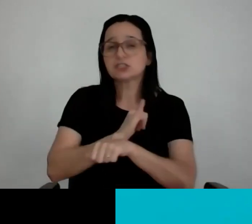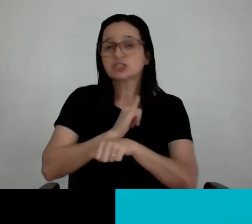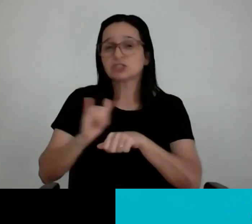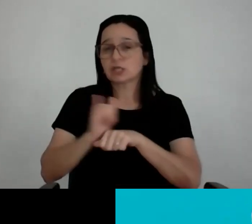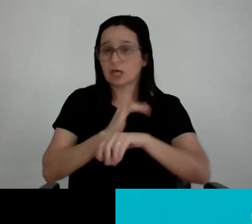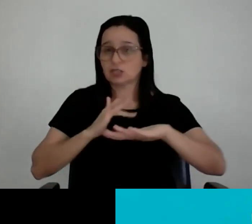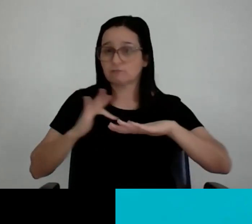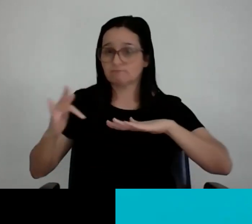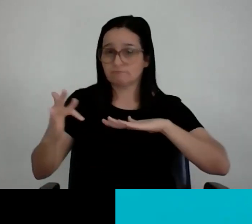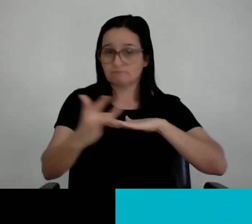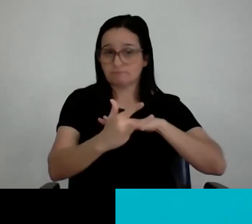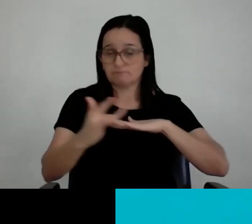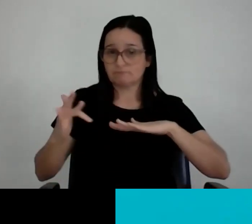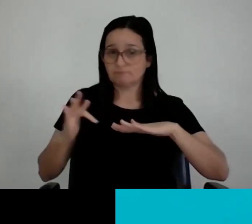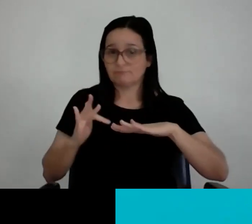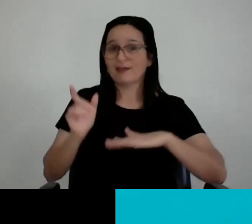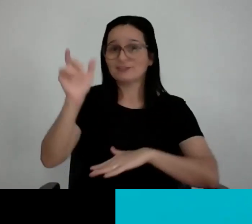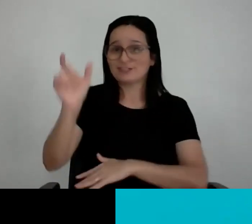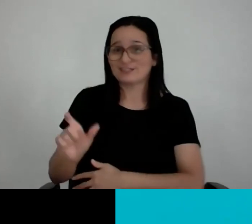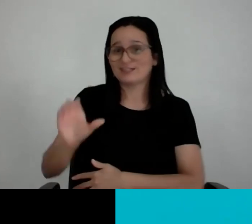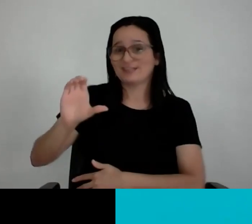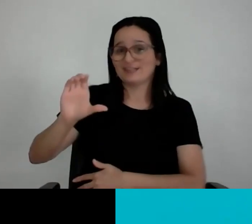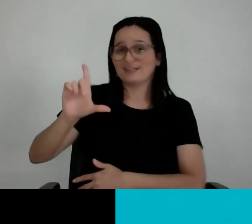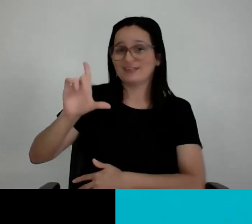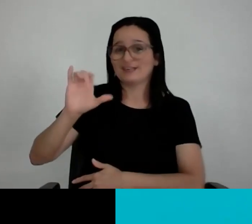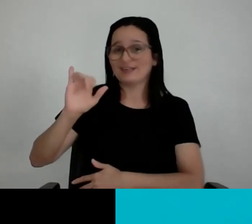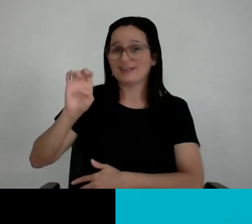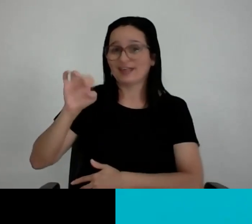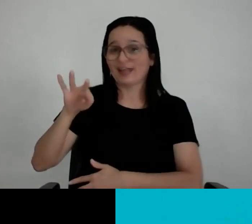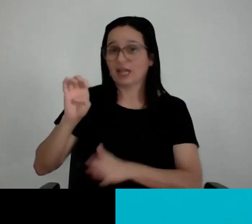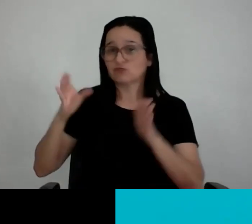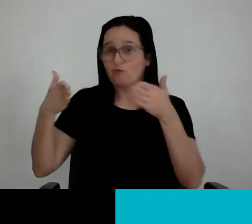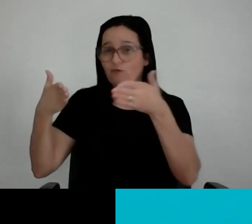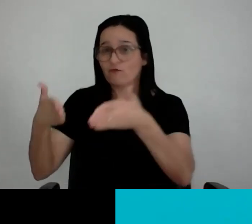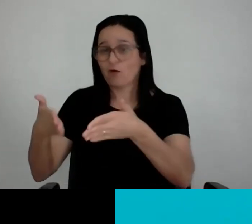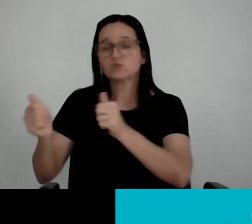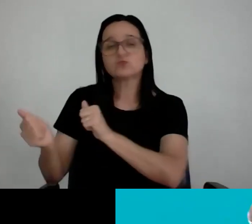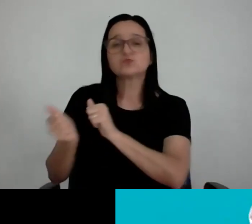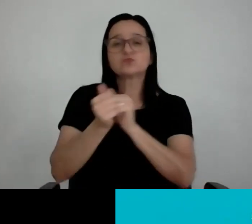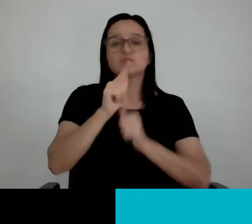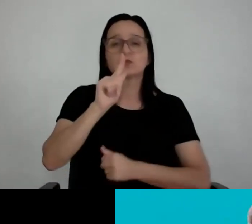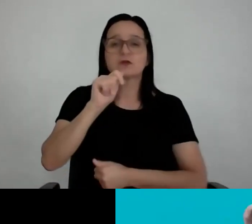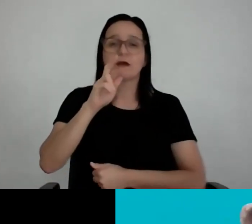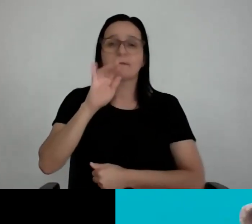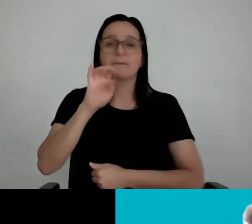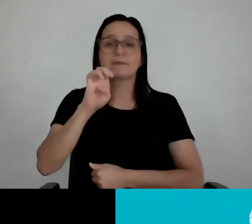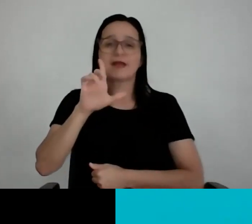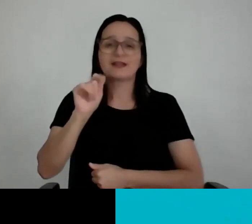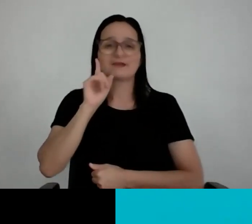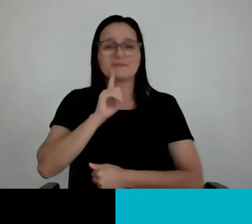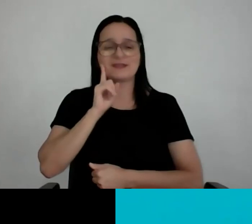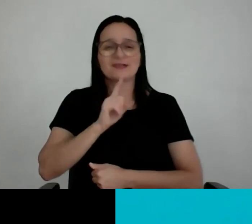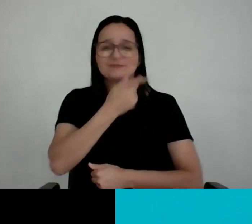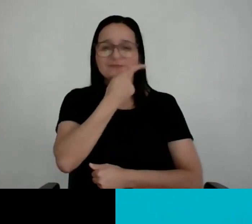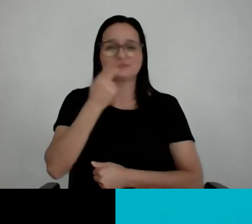e cliente-centrismo, o cliente no foco, junto com a Gabriela, da Americanas S.A. João, muito obrigado. Kélis, muito obrigado pelo seu